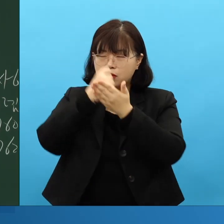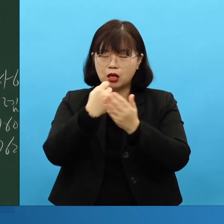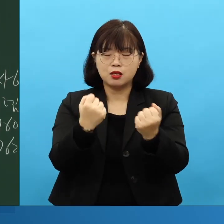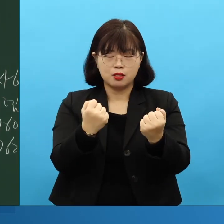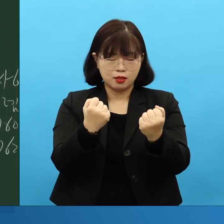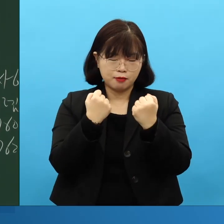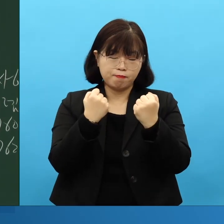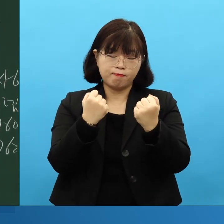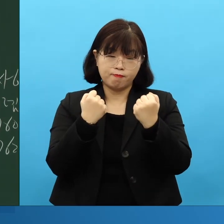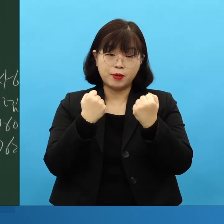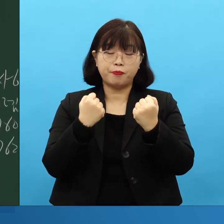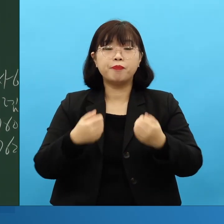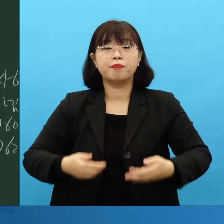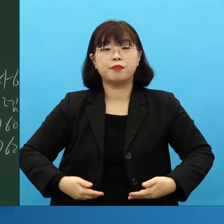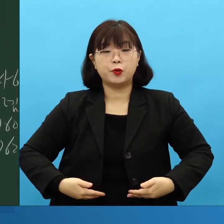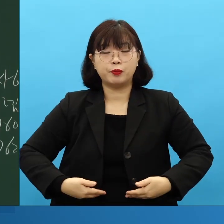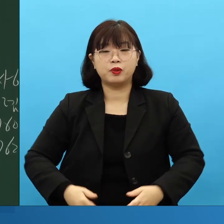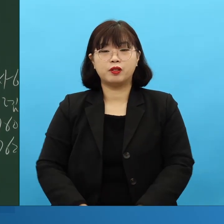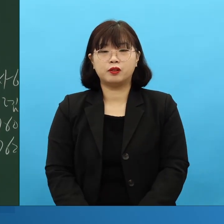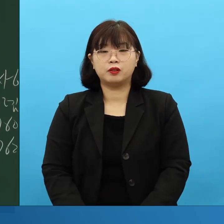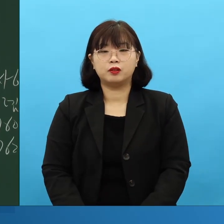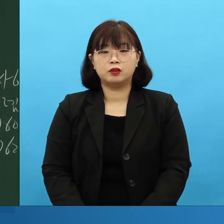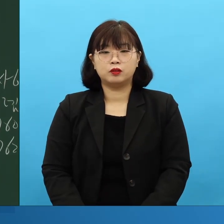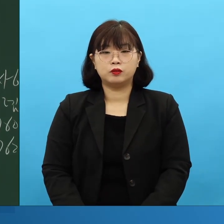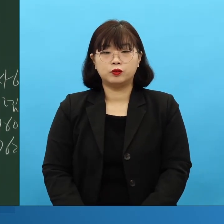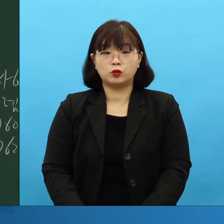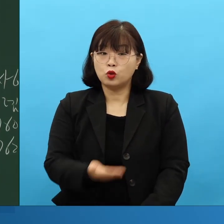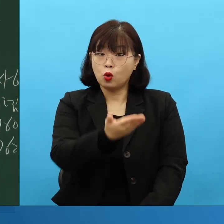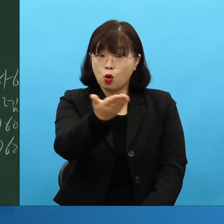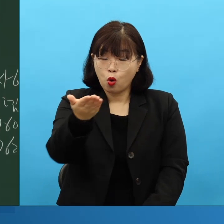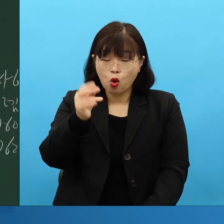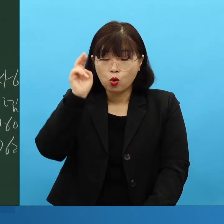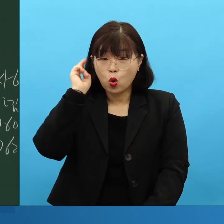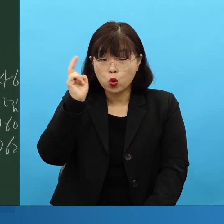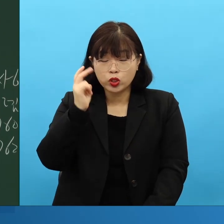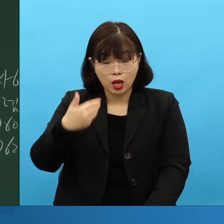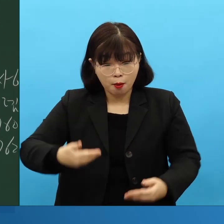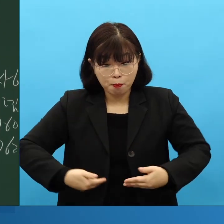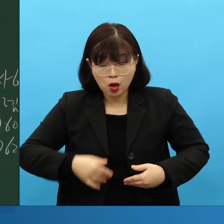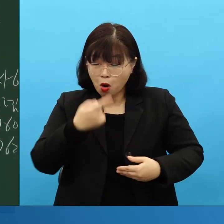여러분이 필요한 거 뭐 있습니까? 찾지 마세요. 진짜 은혜 받으면 나오게 되십시오.